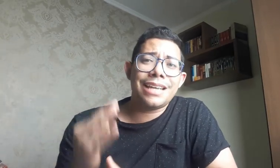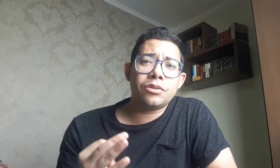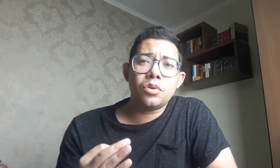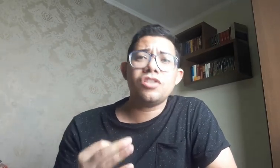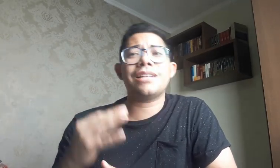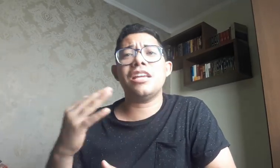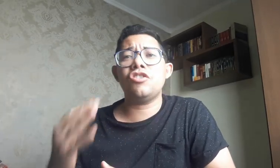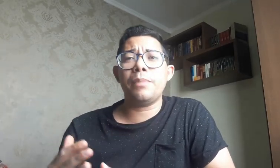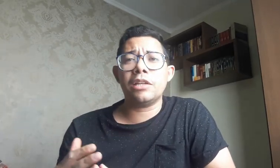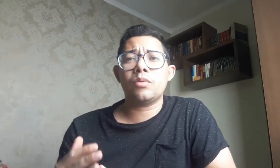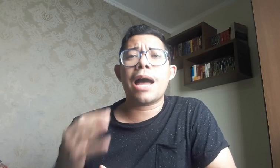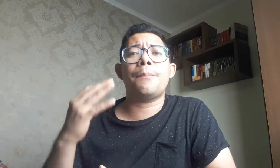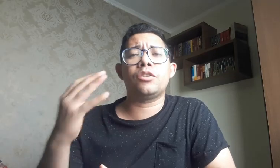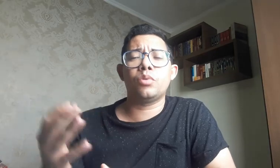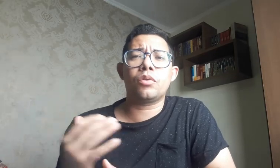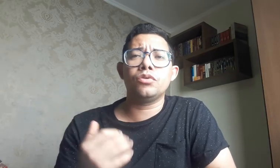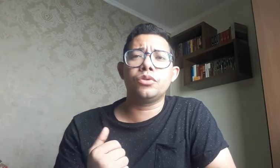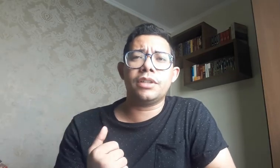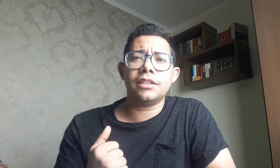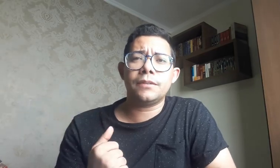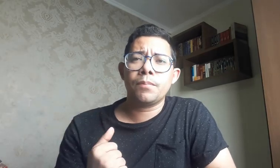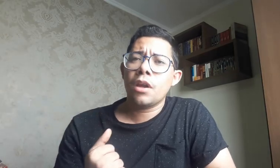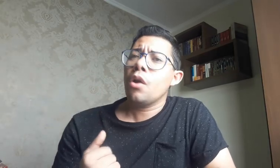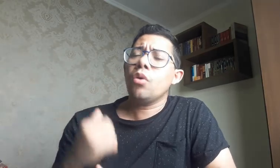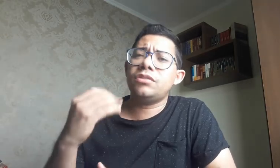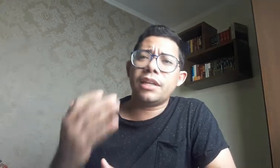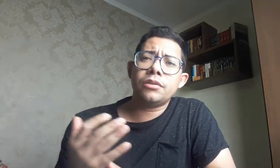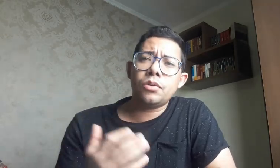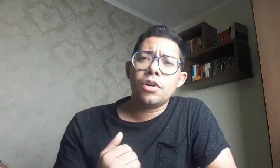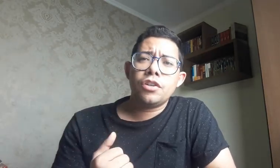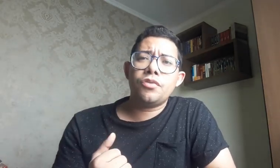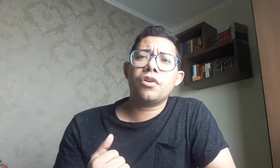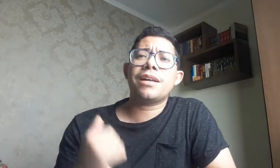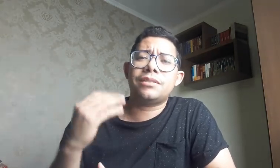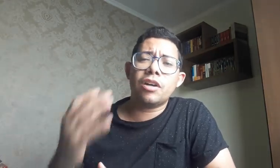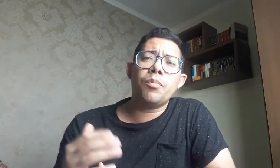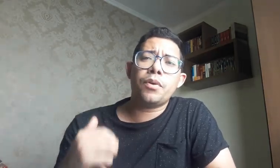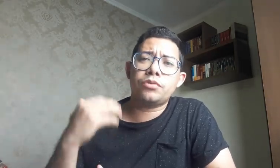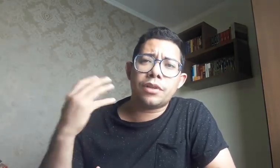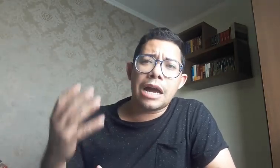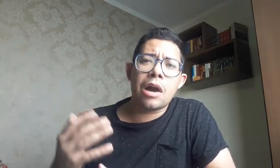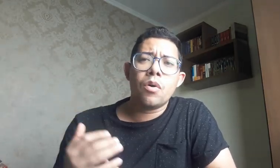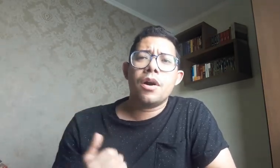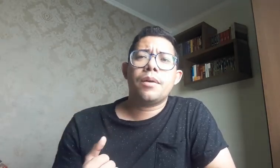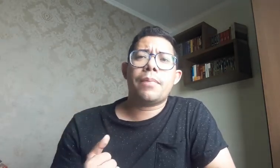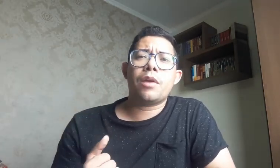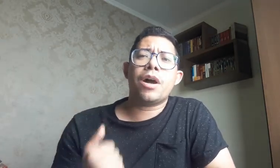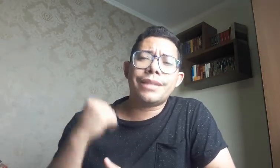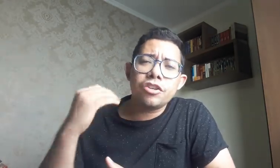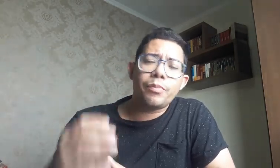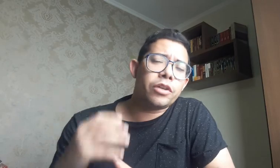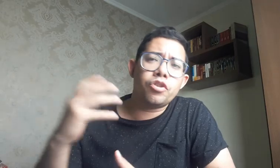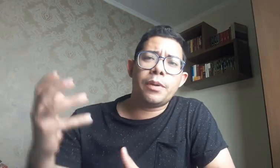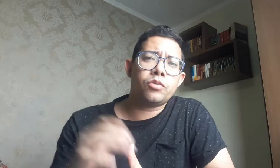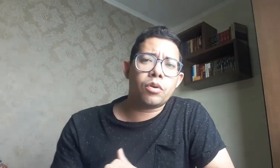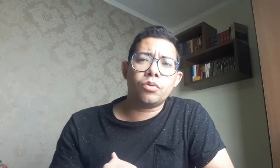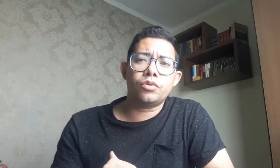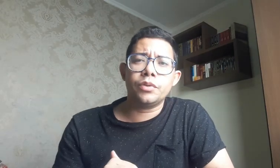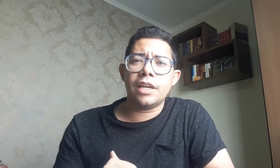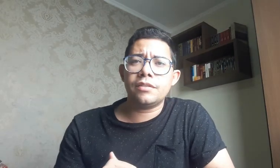Centro de Atendimento à Pessoa com Surdez. Ou Centro de Formação Profissional para o Atendimento de Pessoa com Surdez.